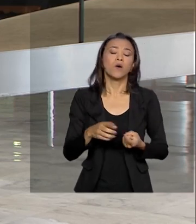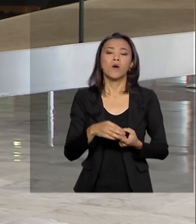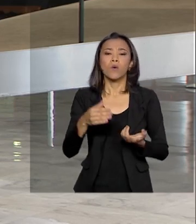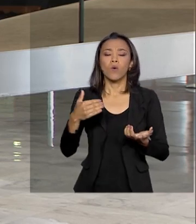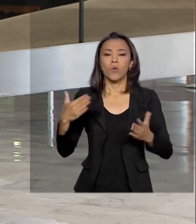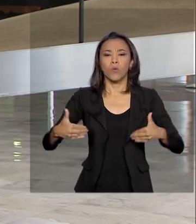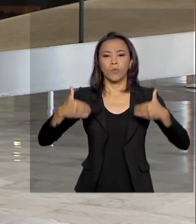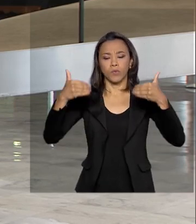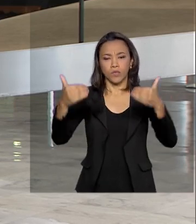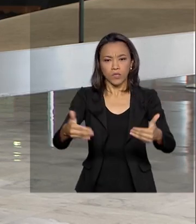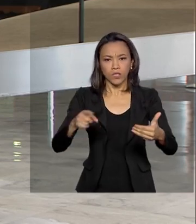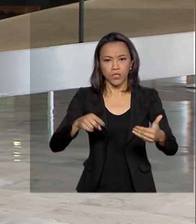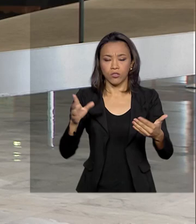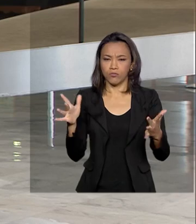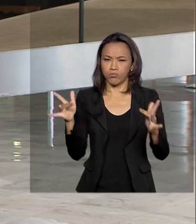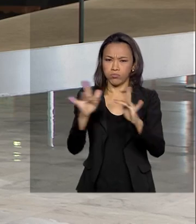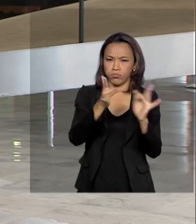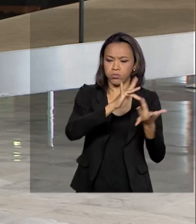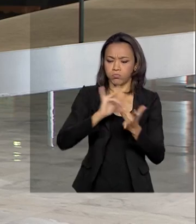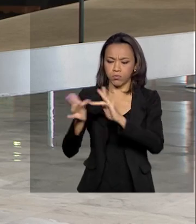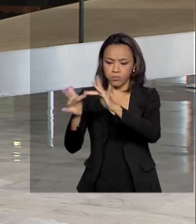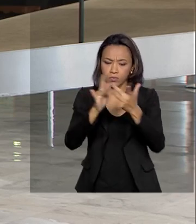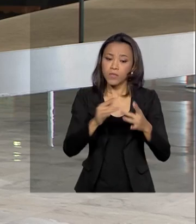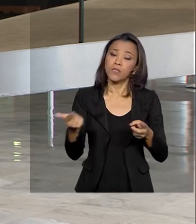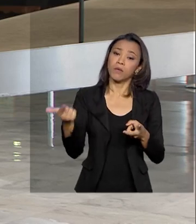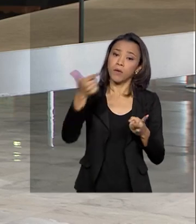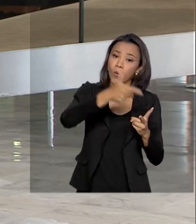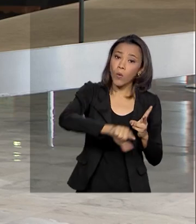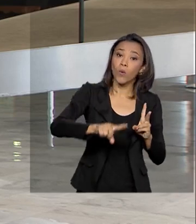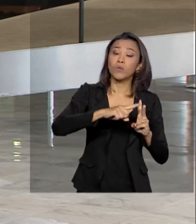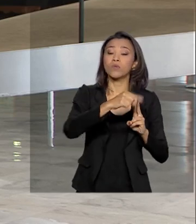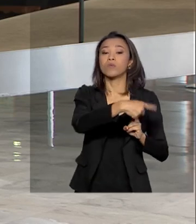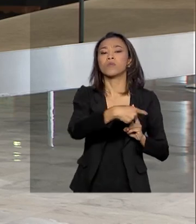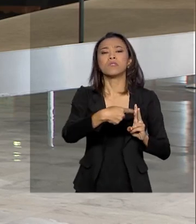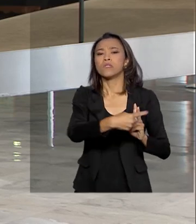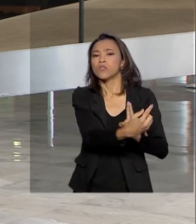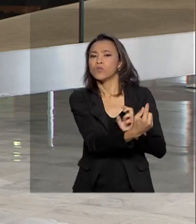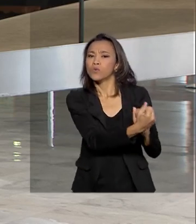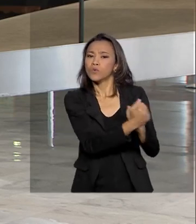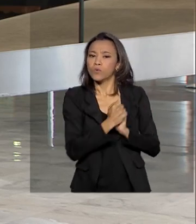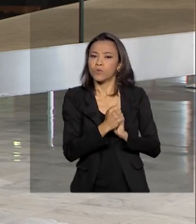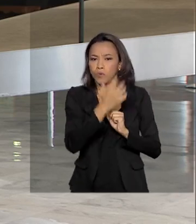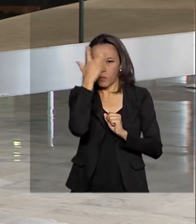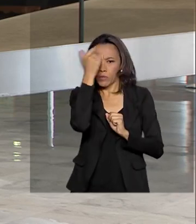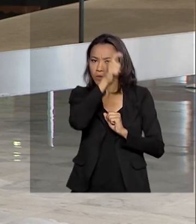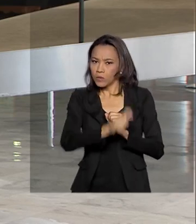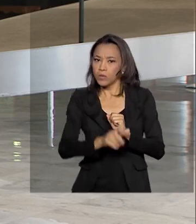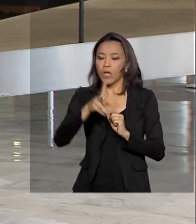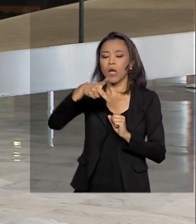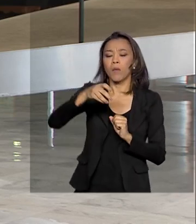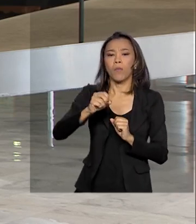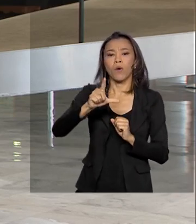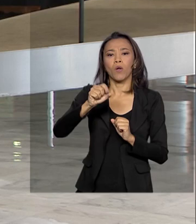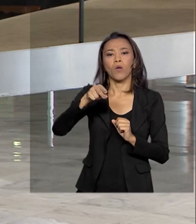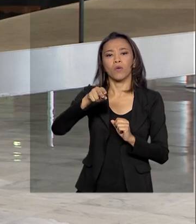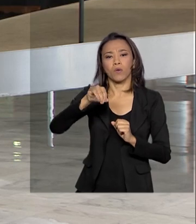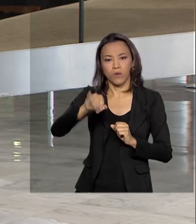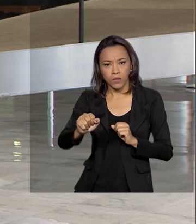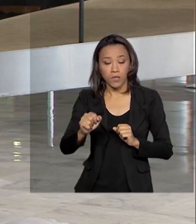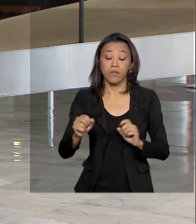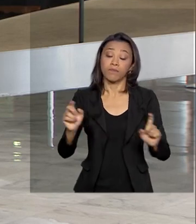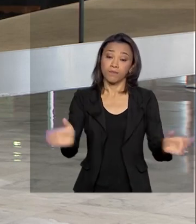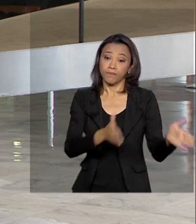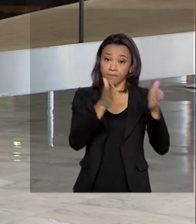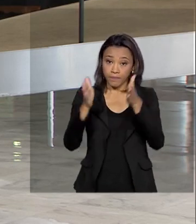que vem acompanhado do ministro dos Negócios Estrangeiros, da Polônia. E o último compromisso é o que você disse, Renata, a reunião do